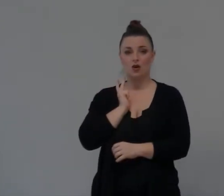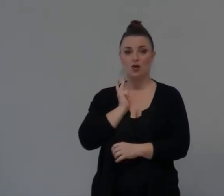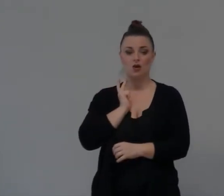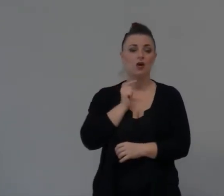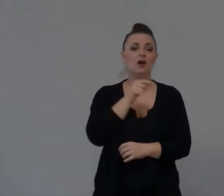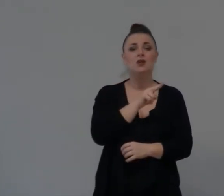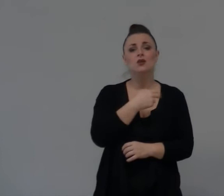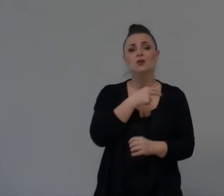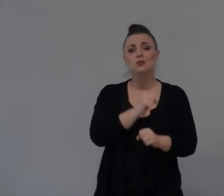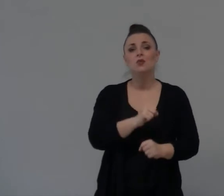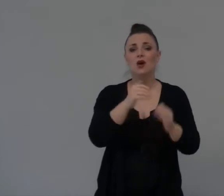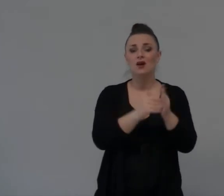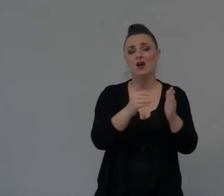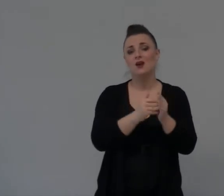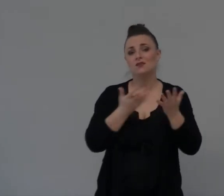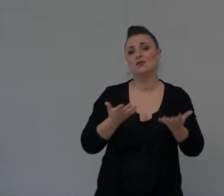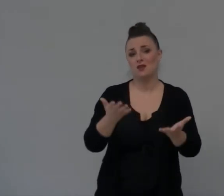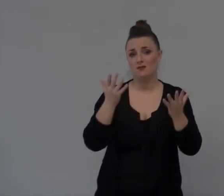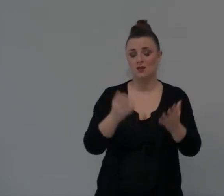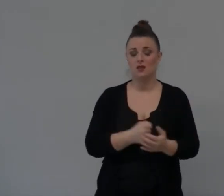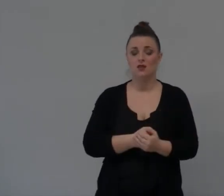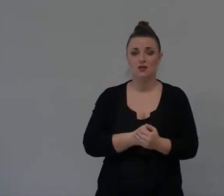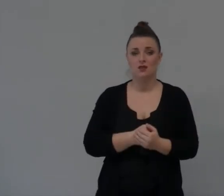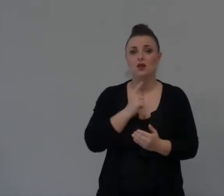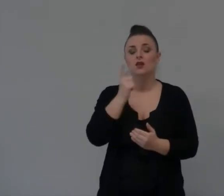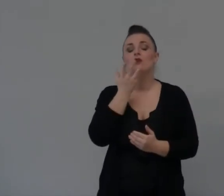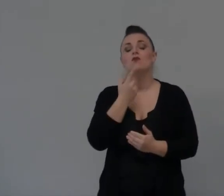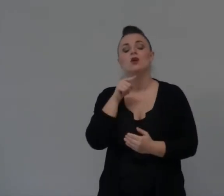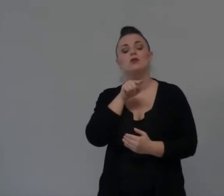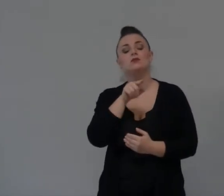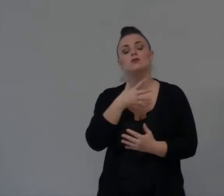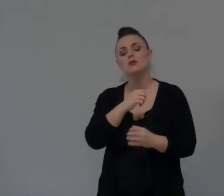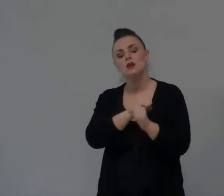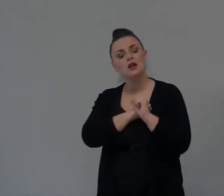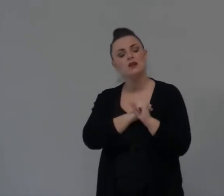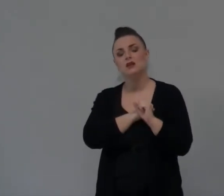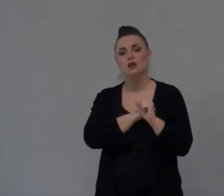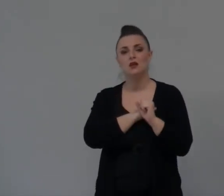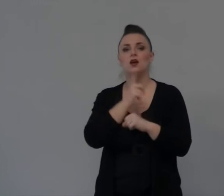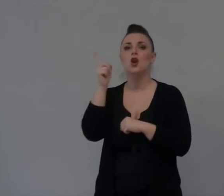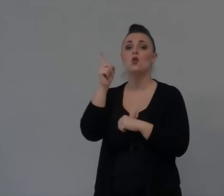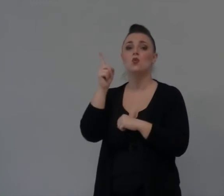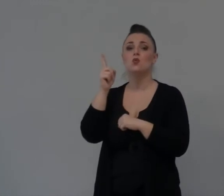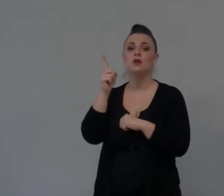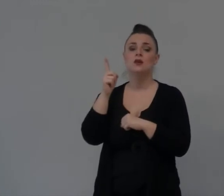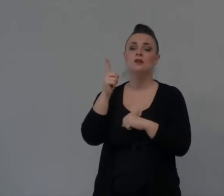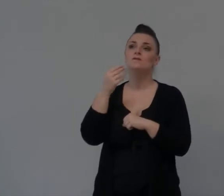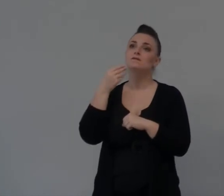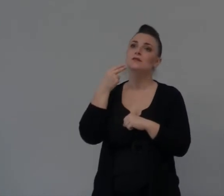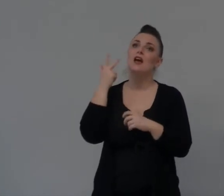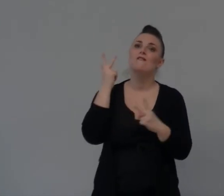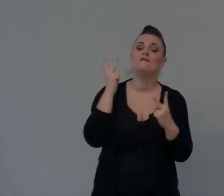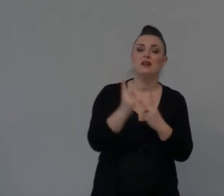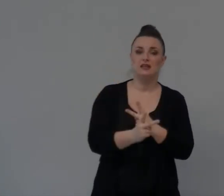Dio Vuole Che Tu Creda Che Lui E' Gli Averbi Dio Vuole